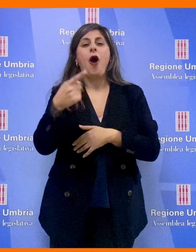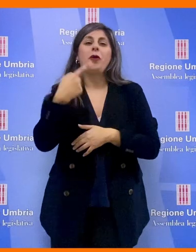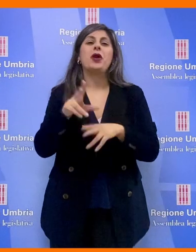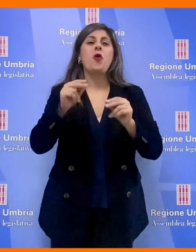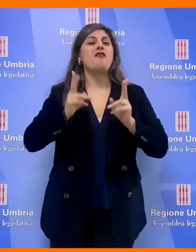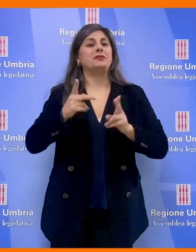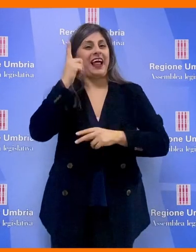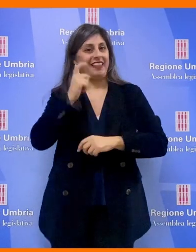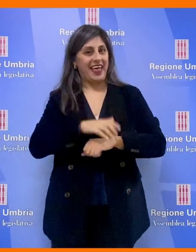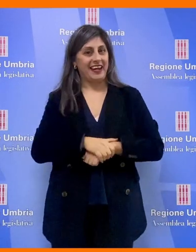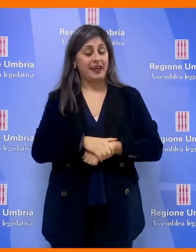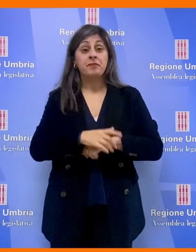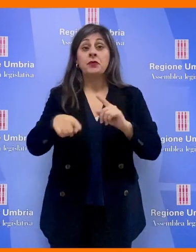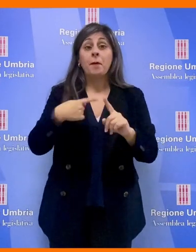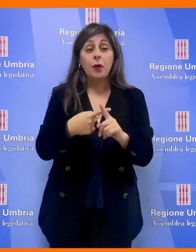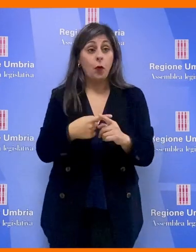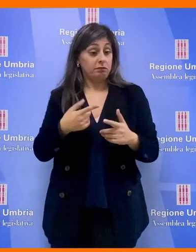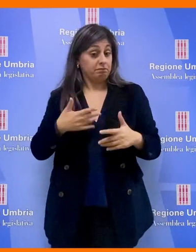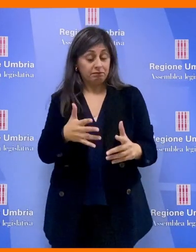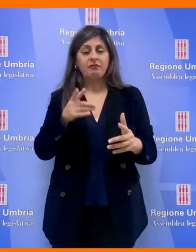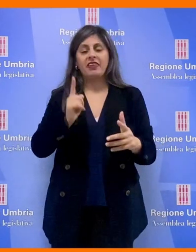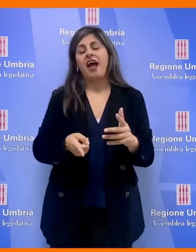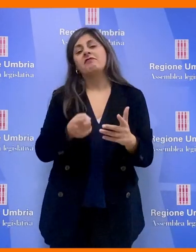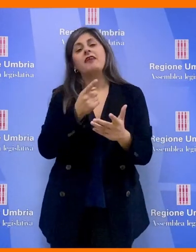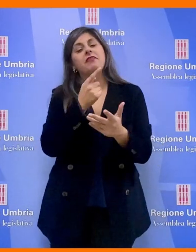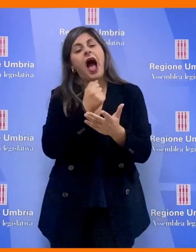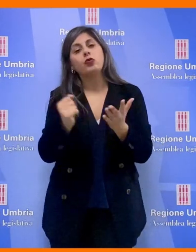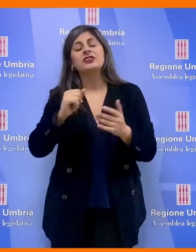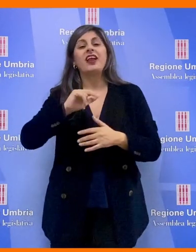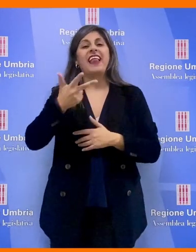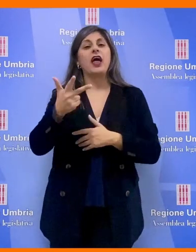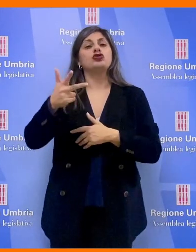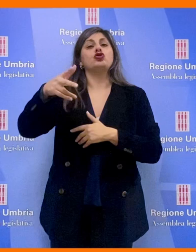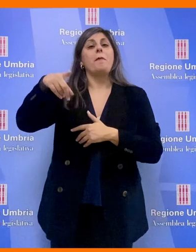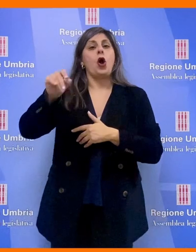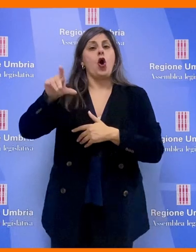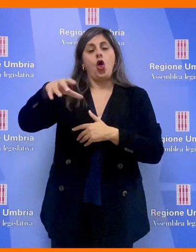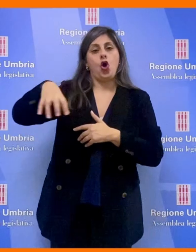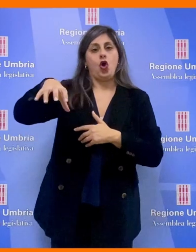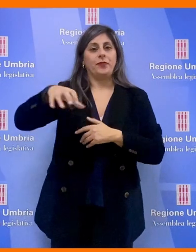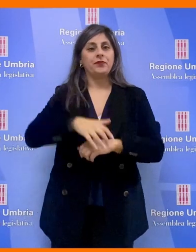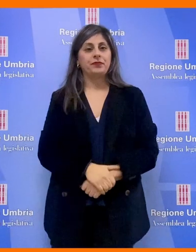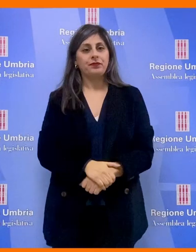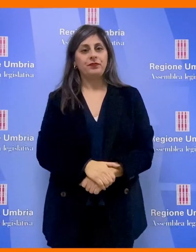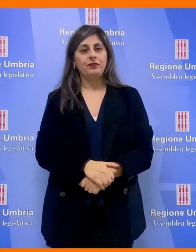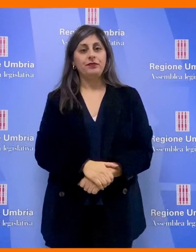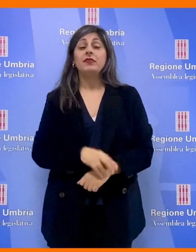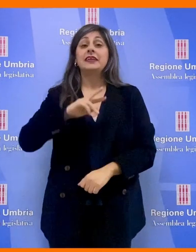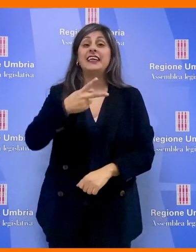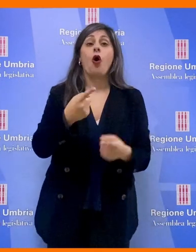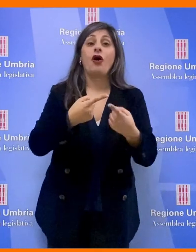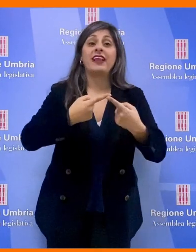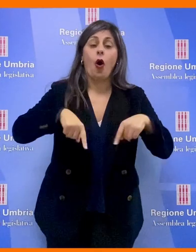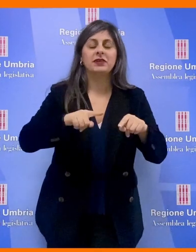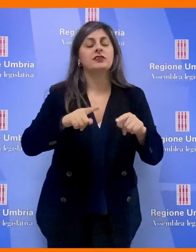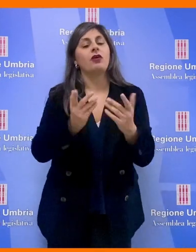nuovo ospedale di Terni, oltre all'imminente autorizzazione per il terzo polo. In seconda